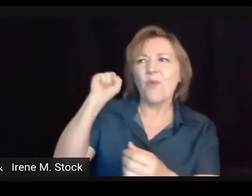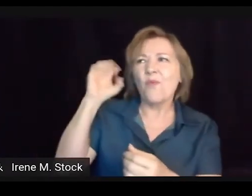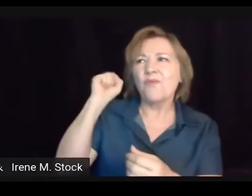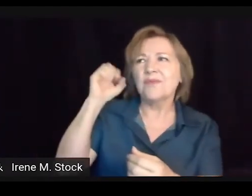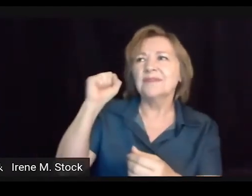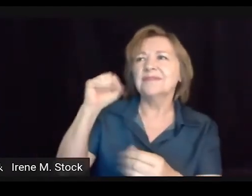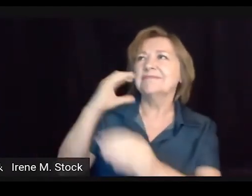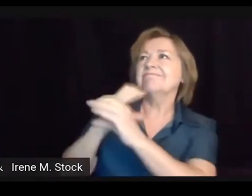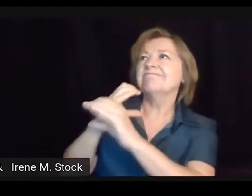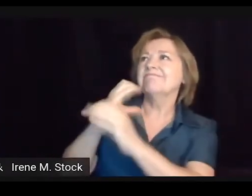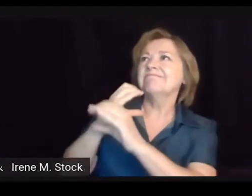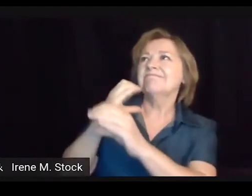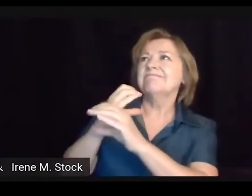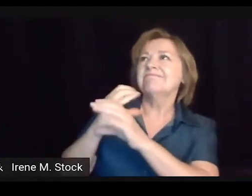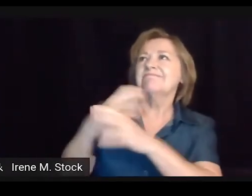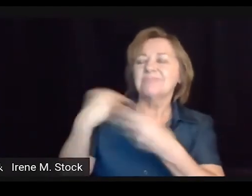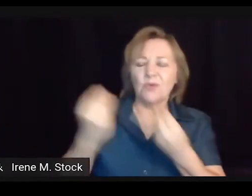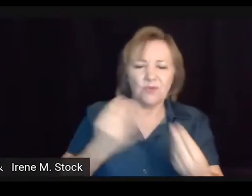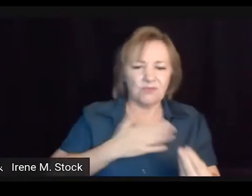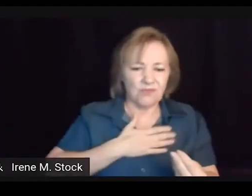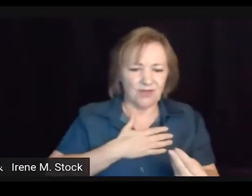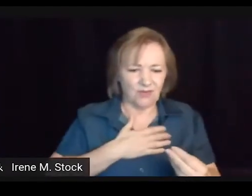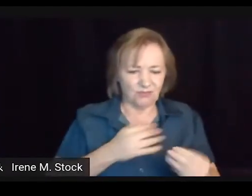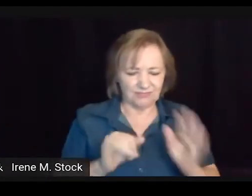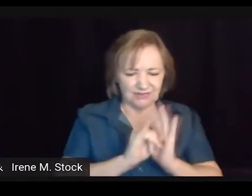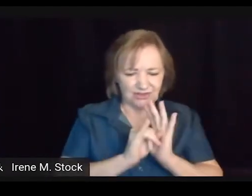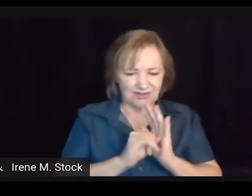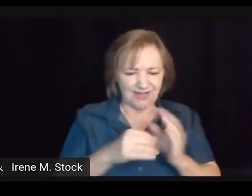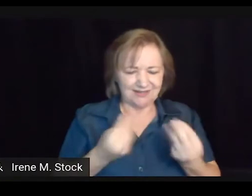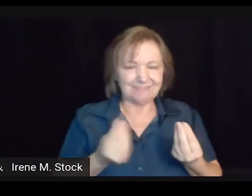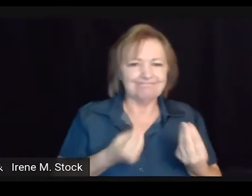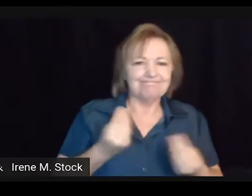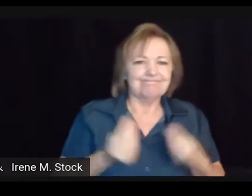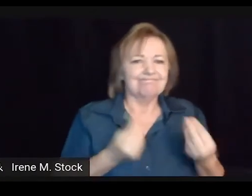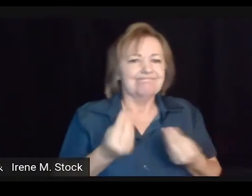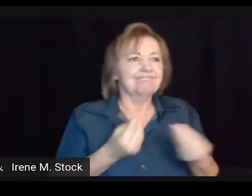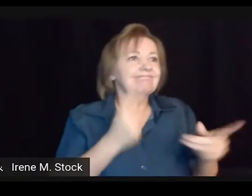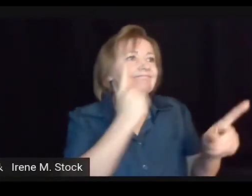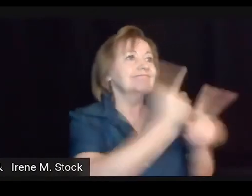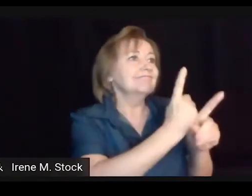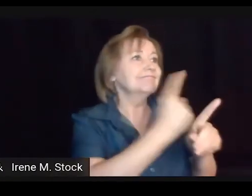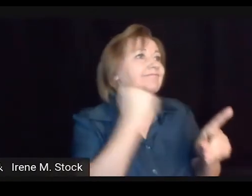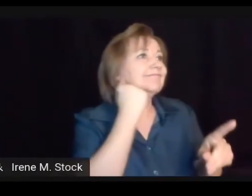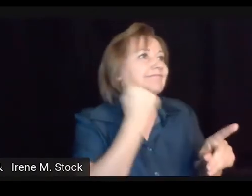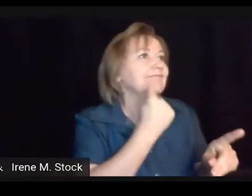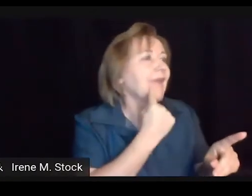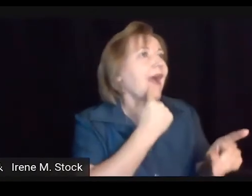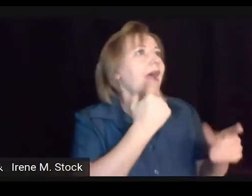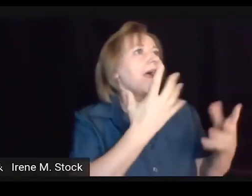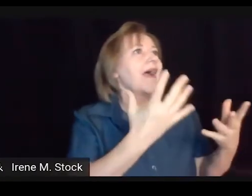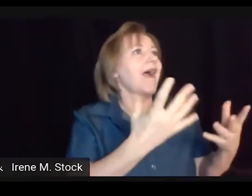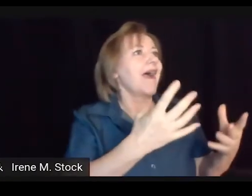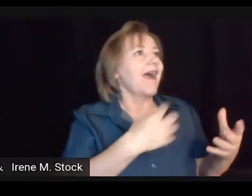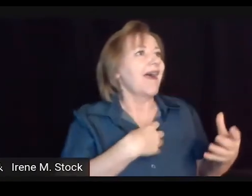Também, assim, como o surdo está ali, por exemplo, num contexto familiar, onde o surdo tem familiares